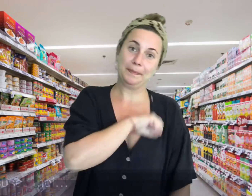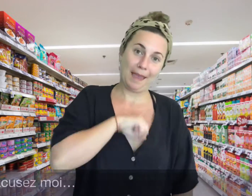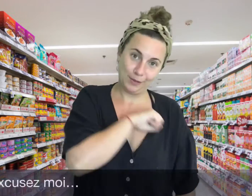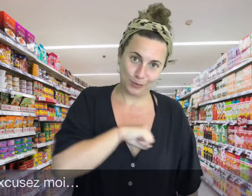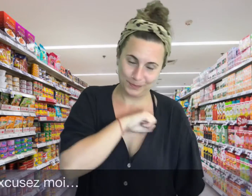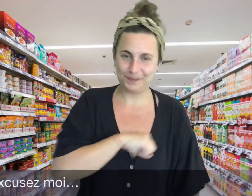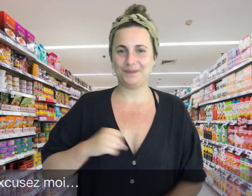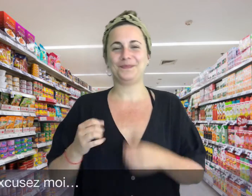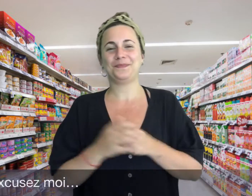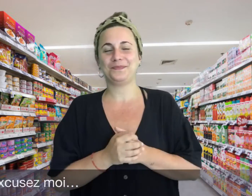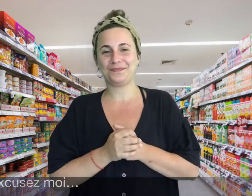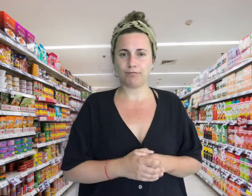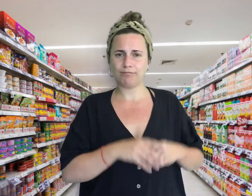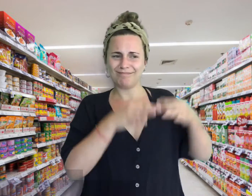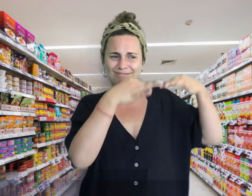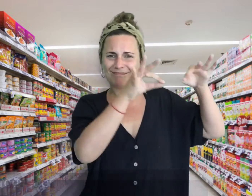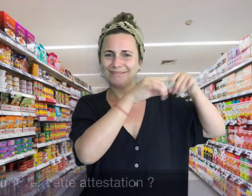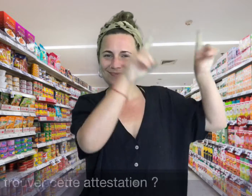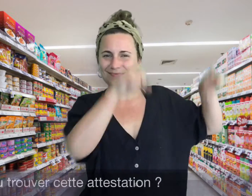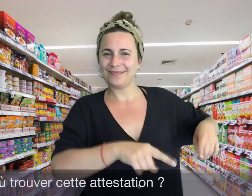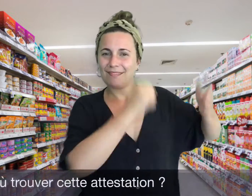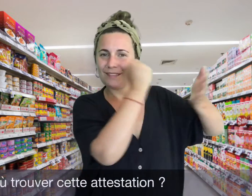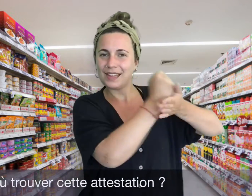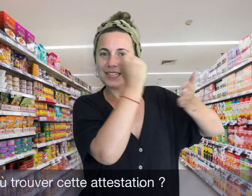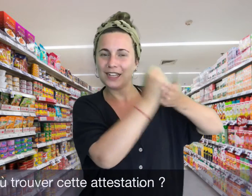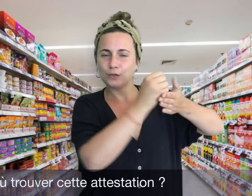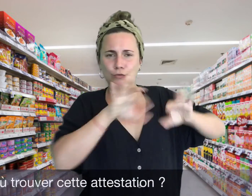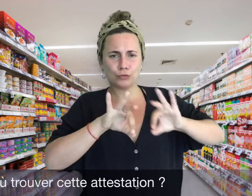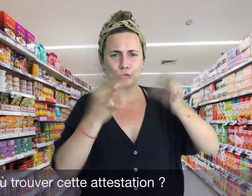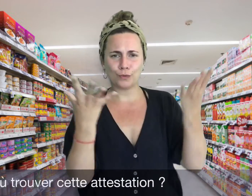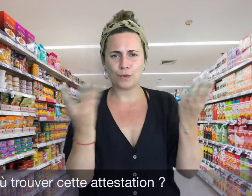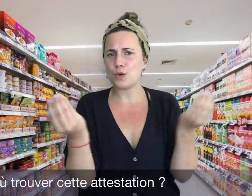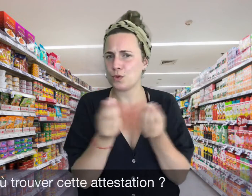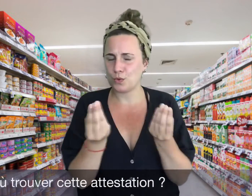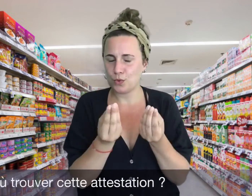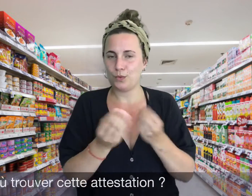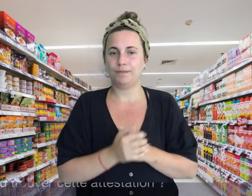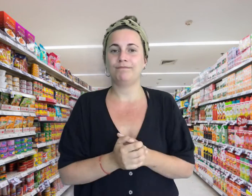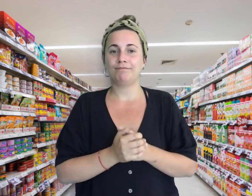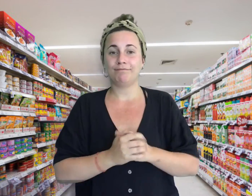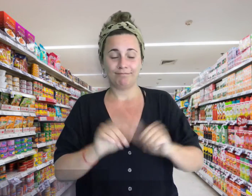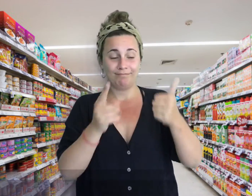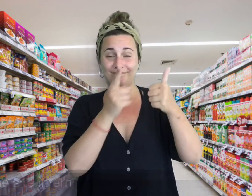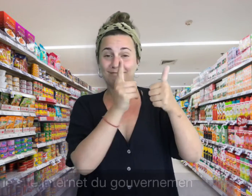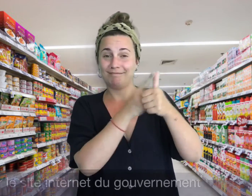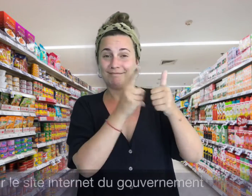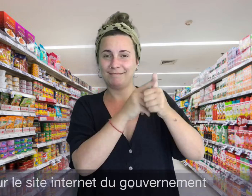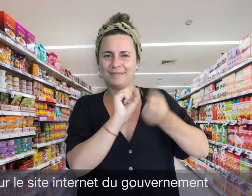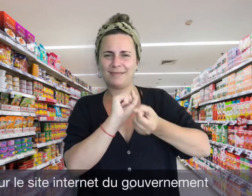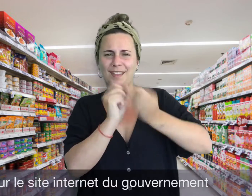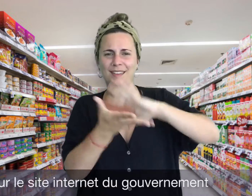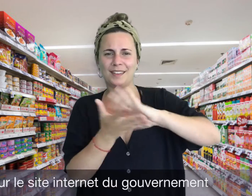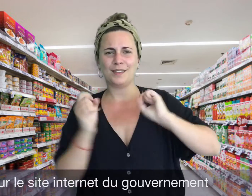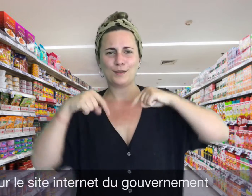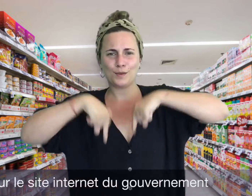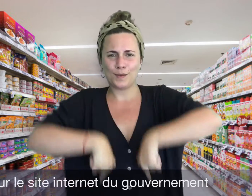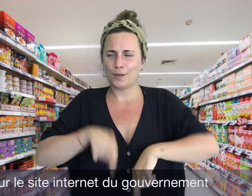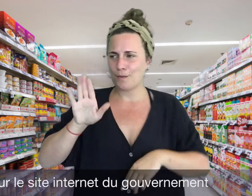Excusez-moi ! Où trouver cette attestation ? Sur le site Internet